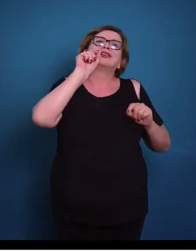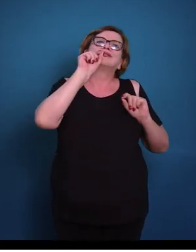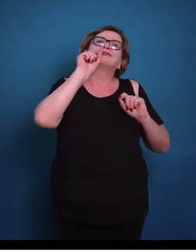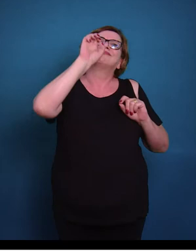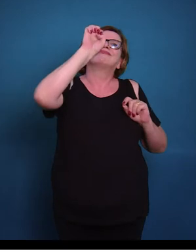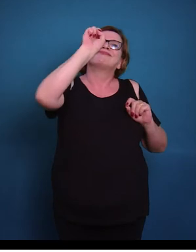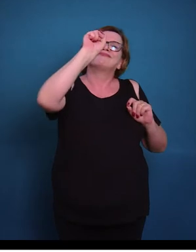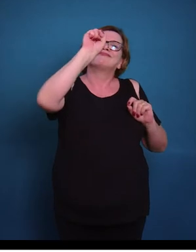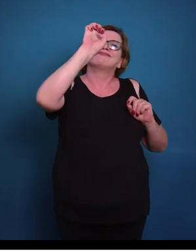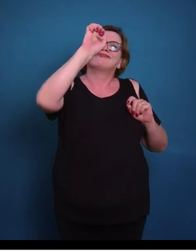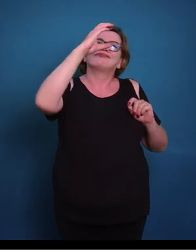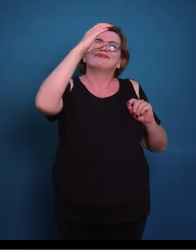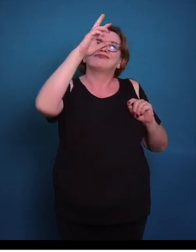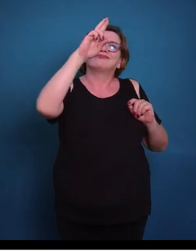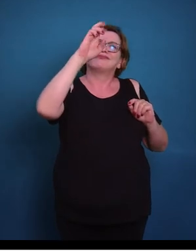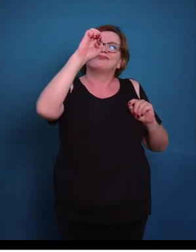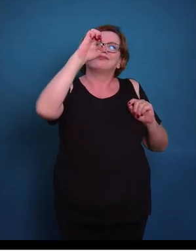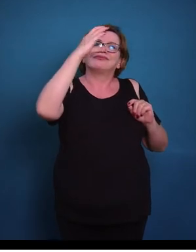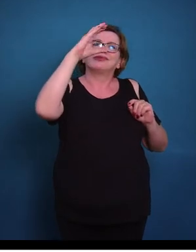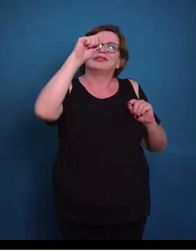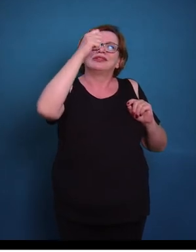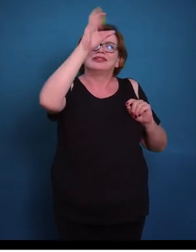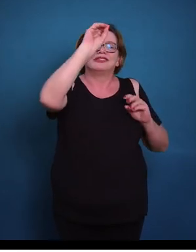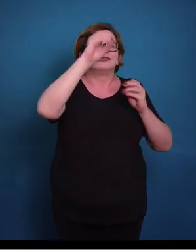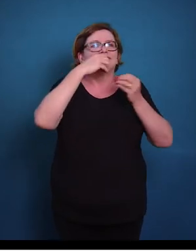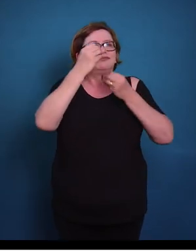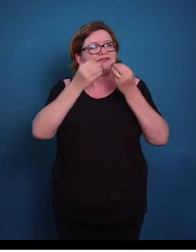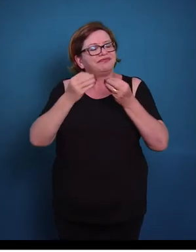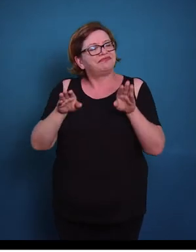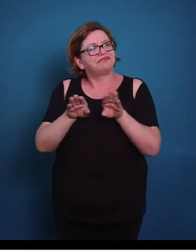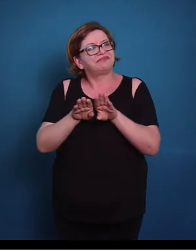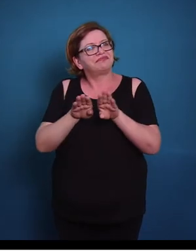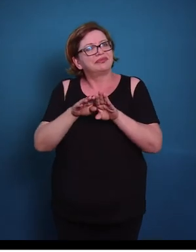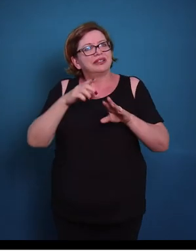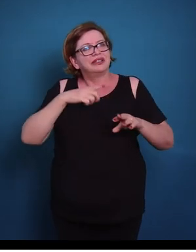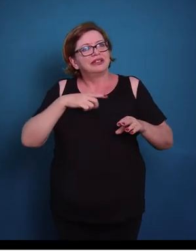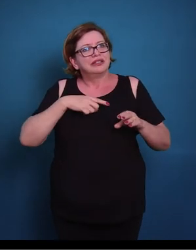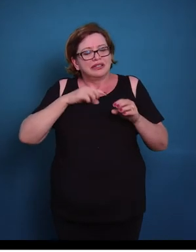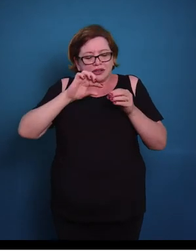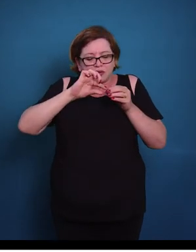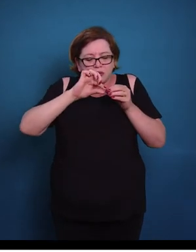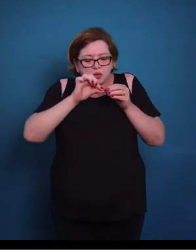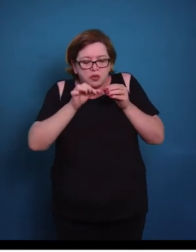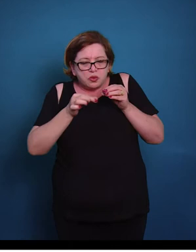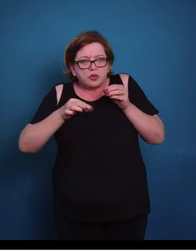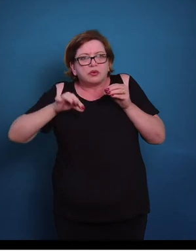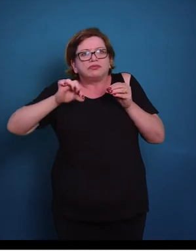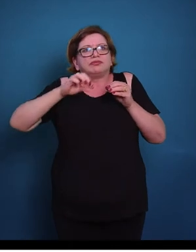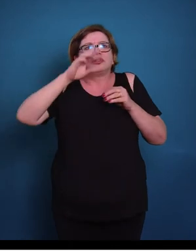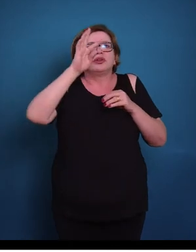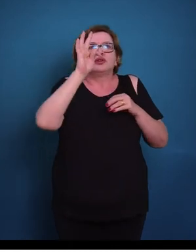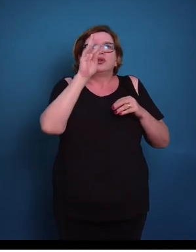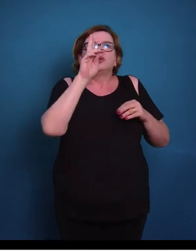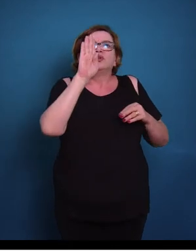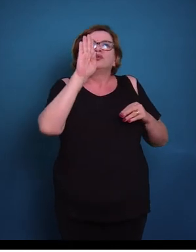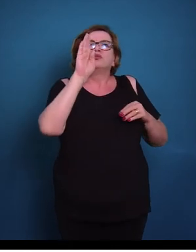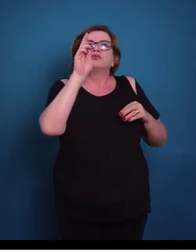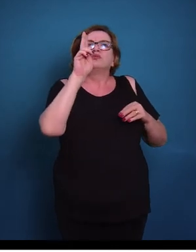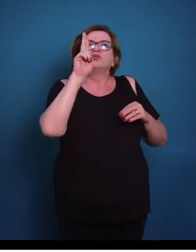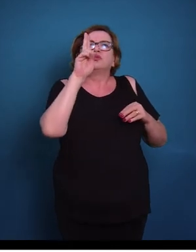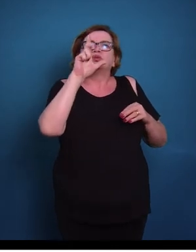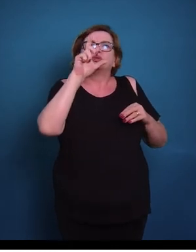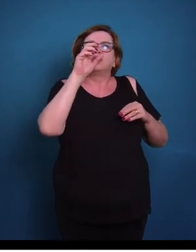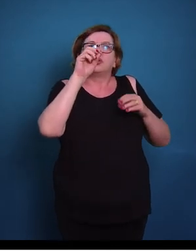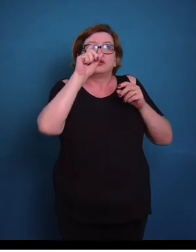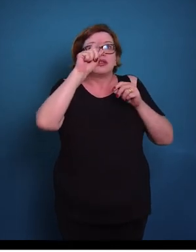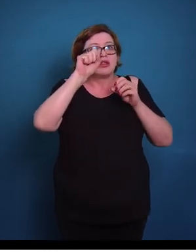aqui nessa parte interna, que é o lume. E nós temos também os túbulos mucosos. Então os túbulos mucosos, geralmente são